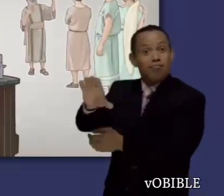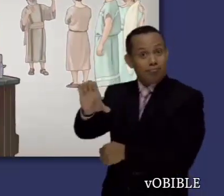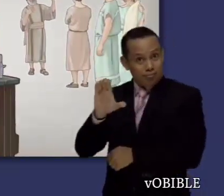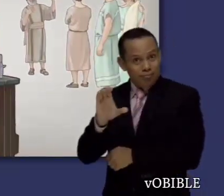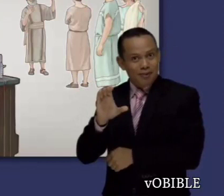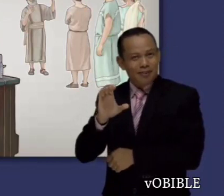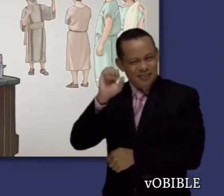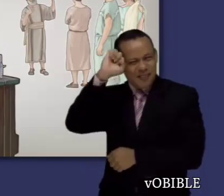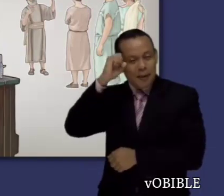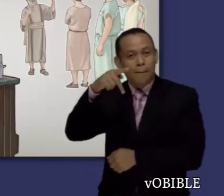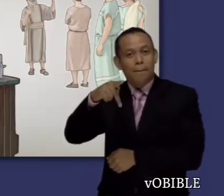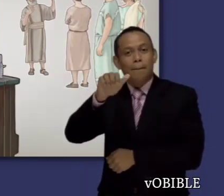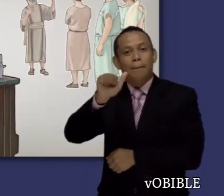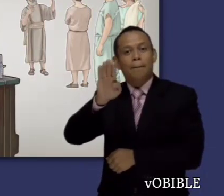de plata.